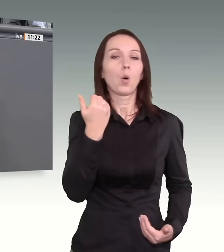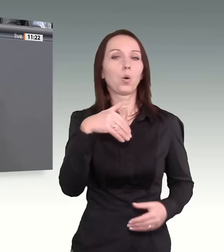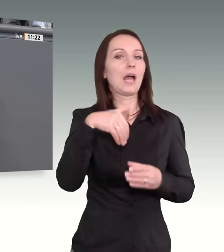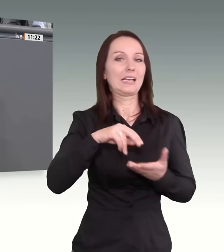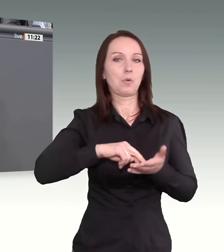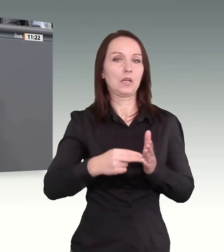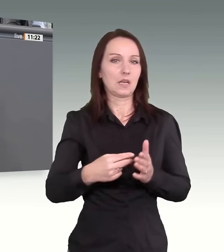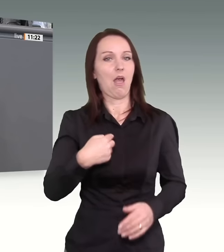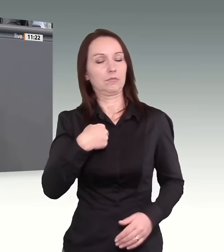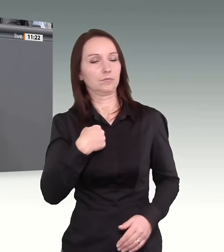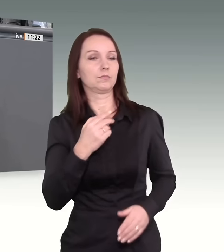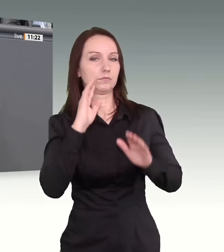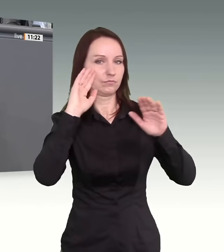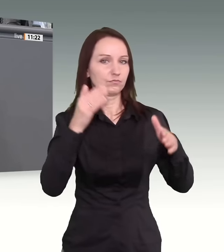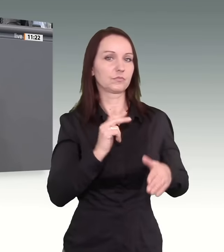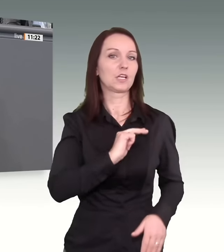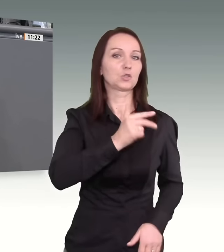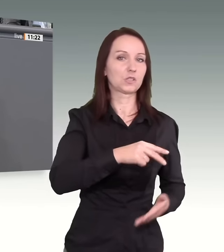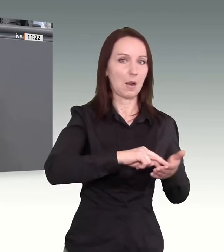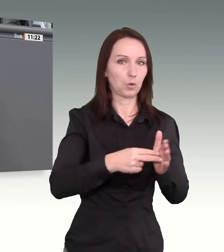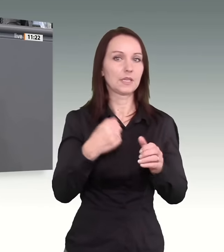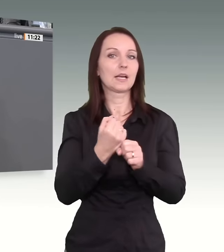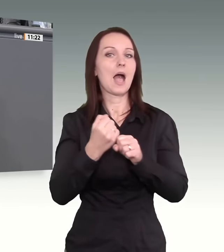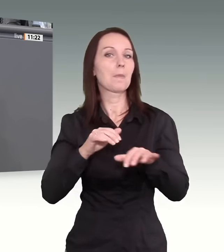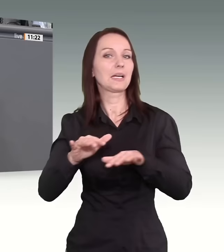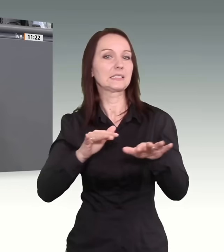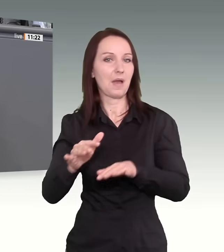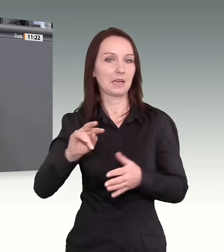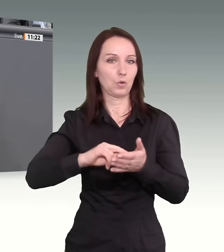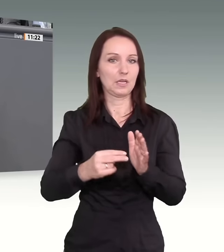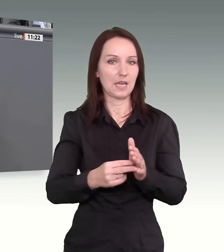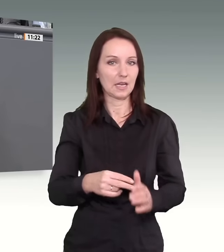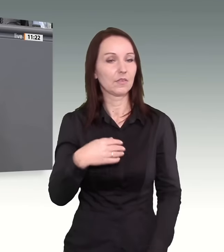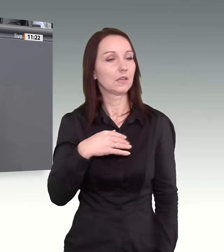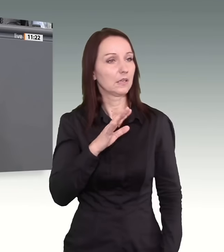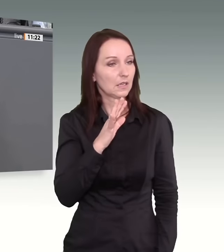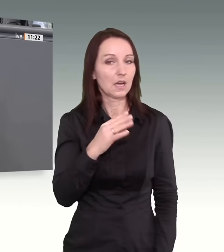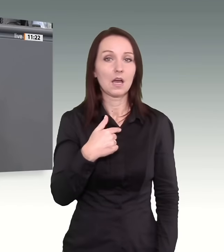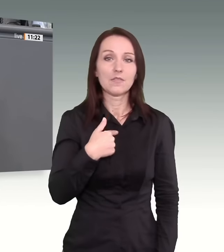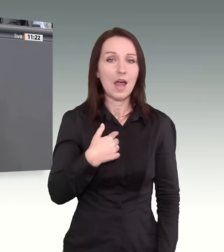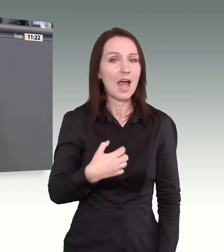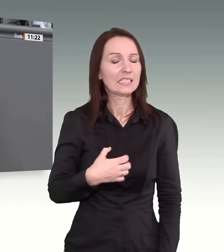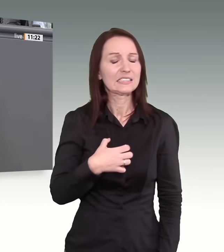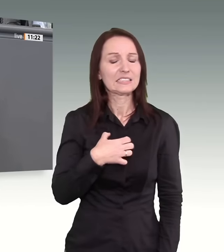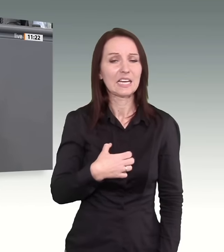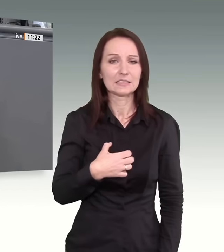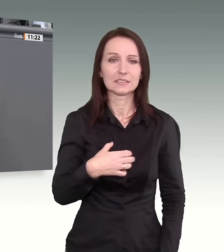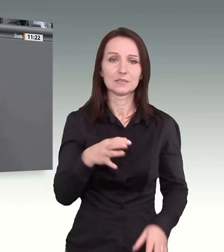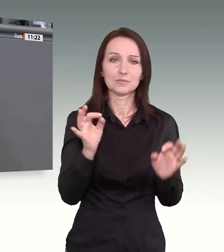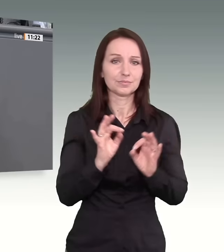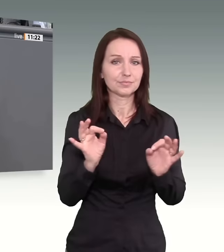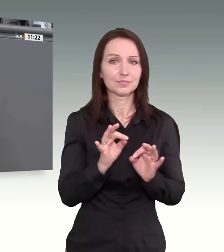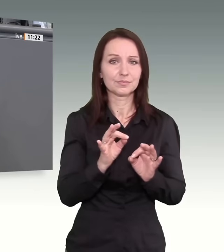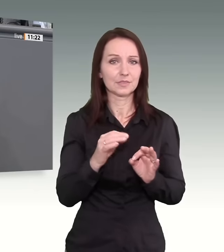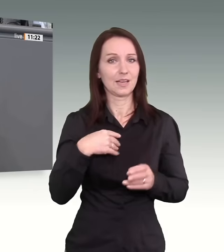Sozialpolitik und Arbeitsmarktpolitik. Ich war entsetzt. Ich war entsetzt darüber, mit welcher Dreistigkeit unser